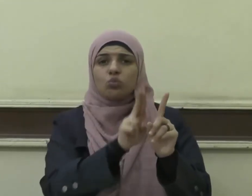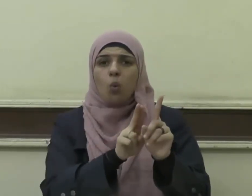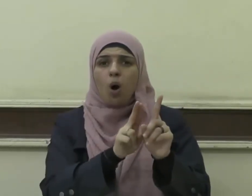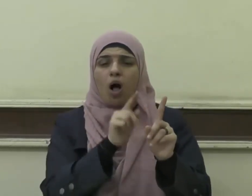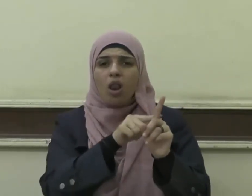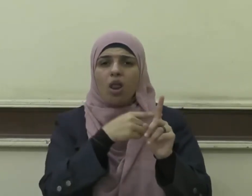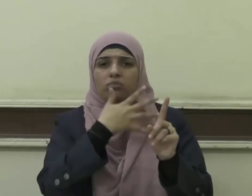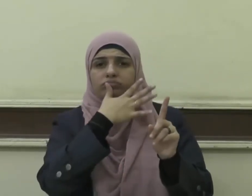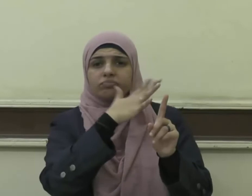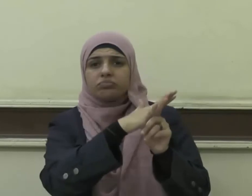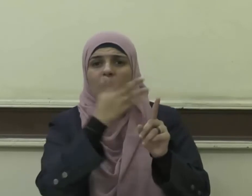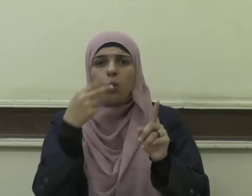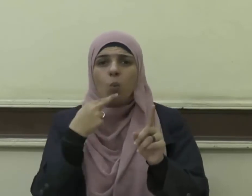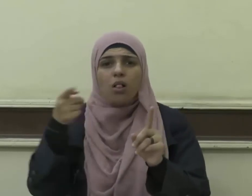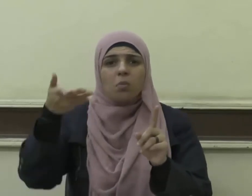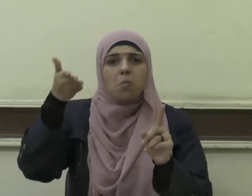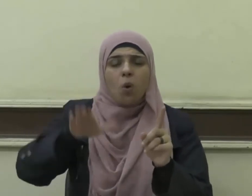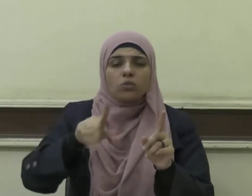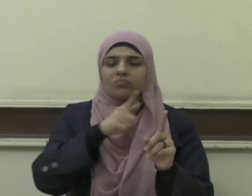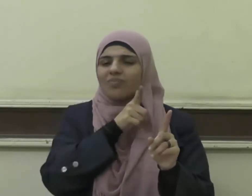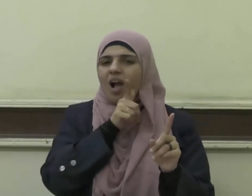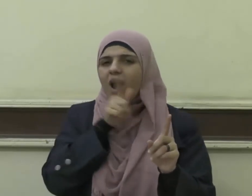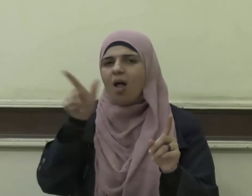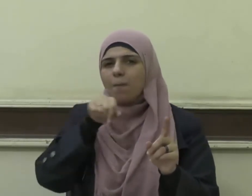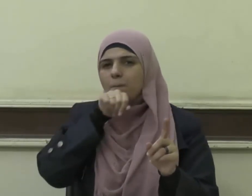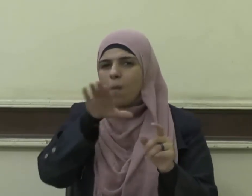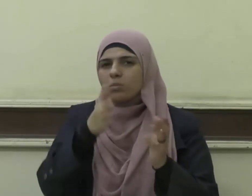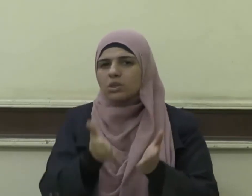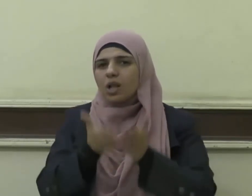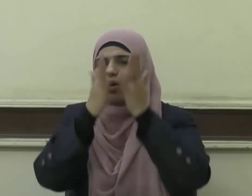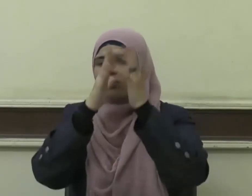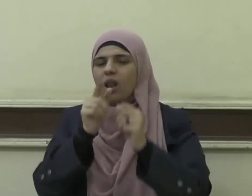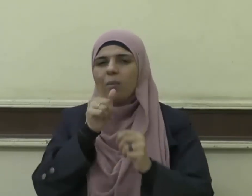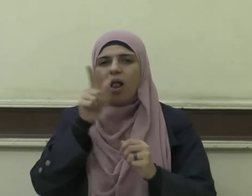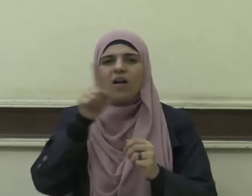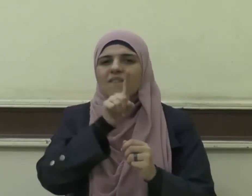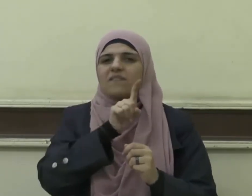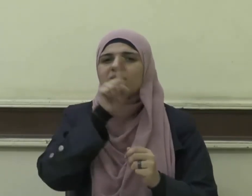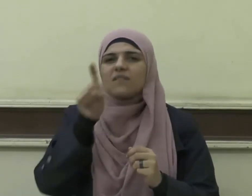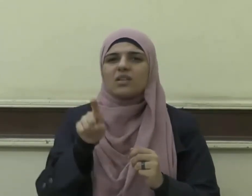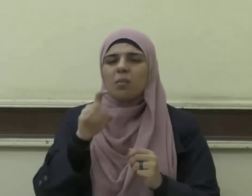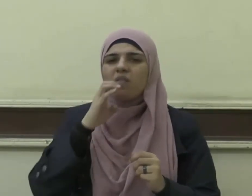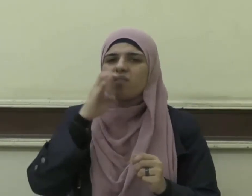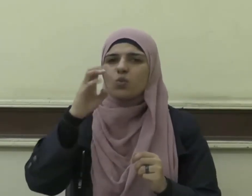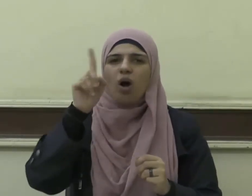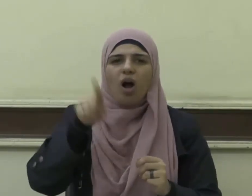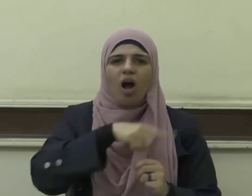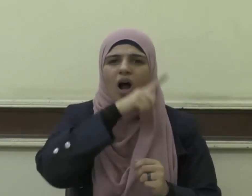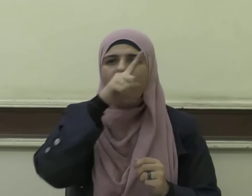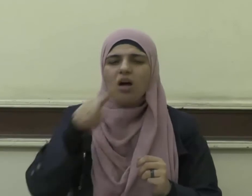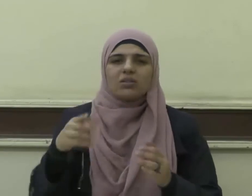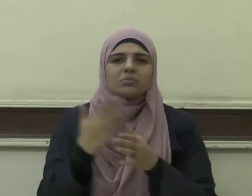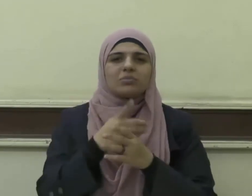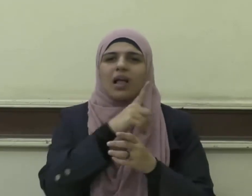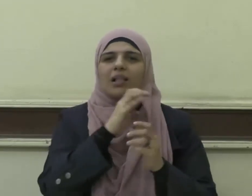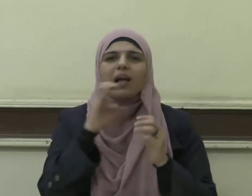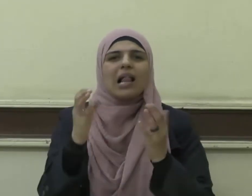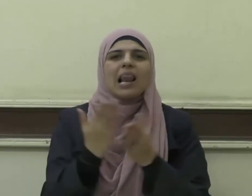بذلك فقال صلى الله عليه وسلم قتلوه قتلهم الله ألا